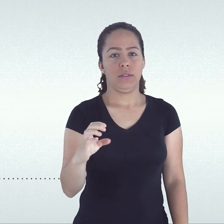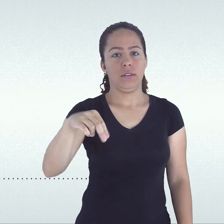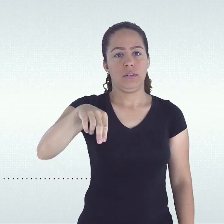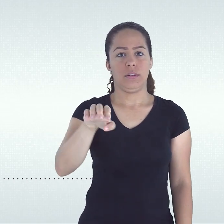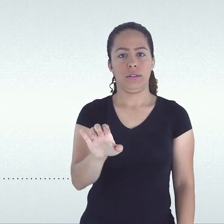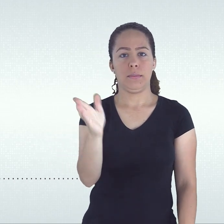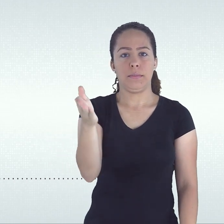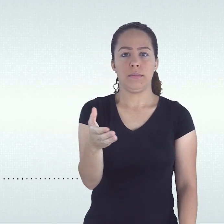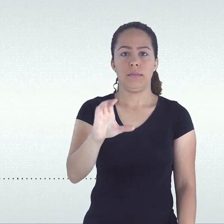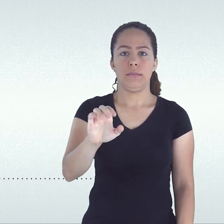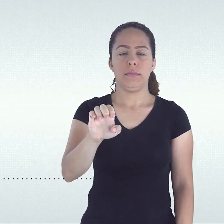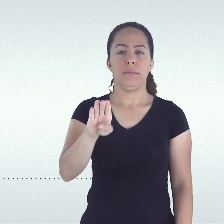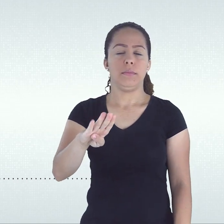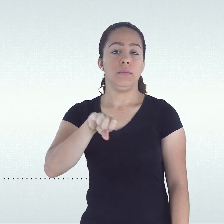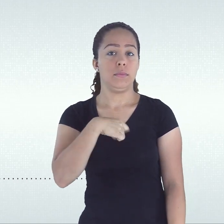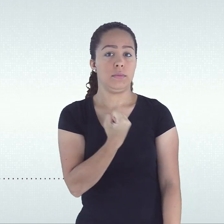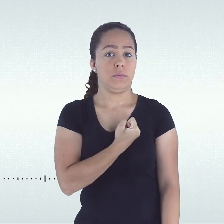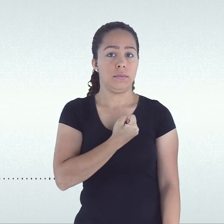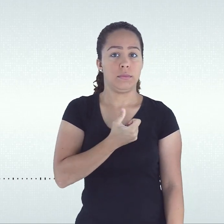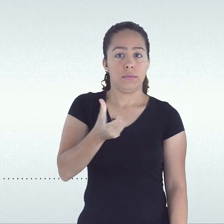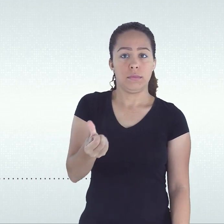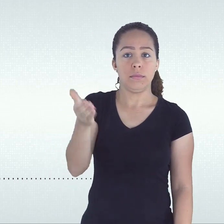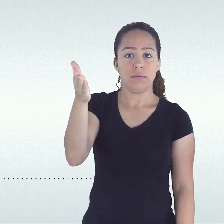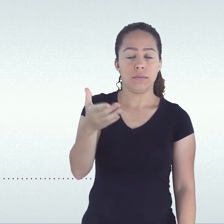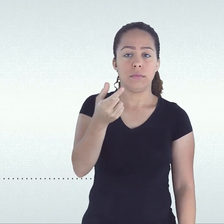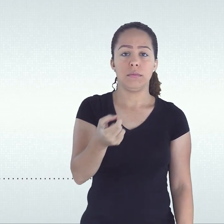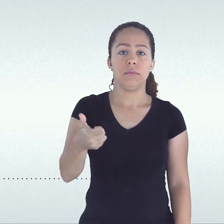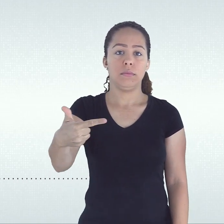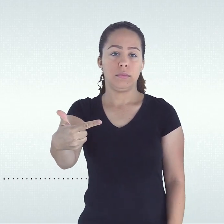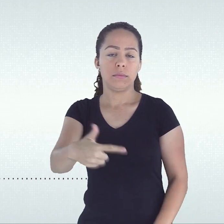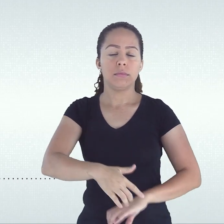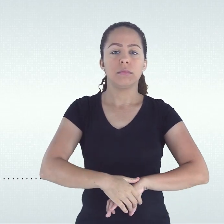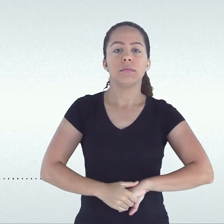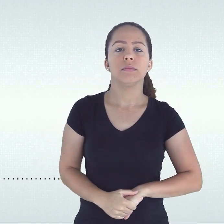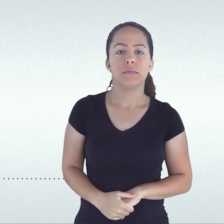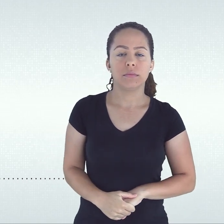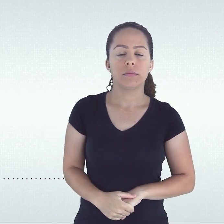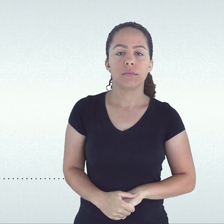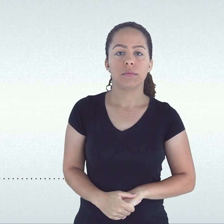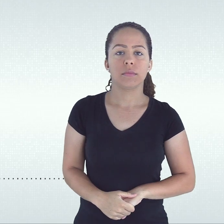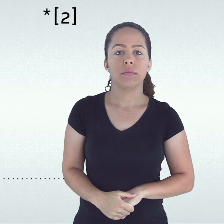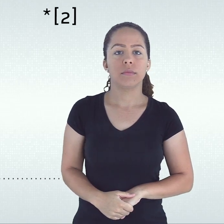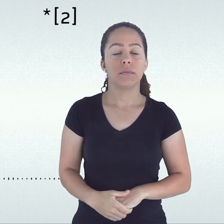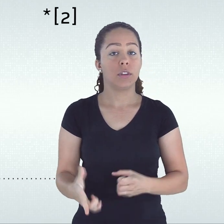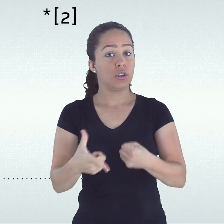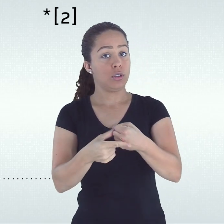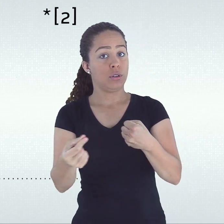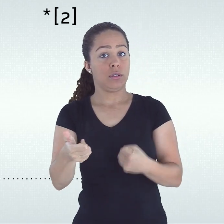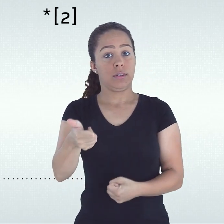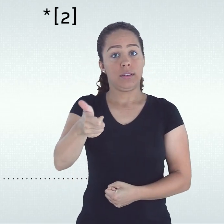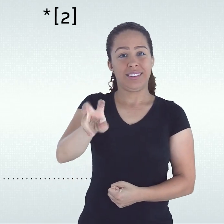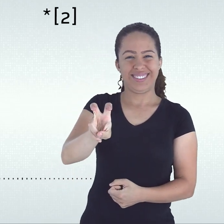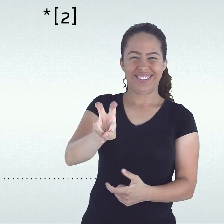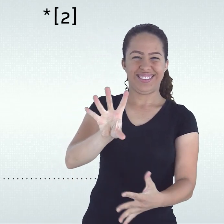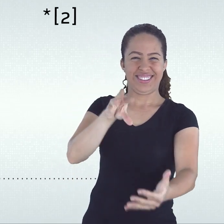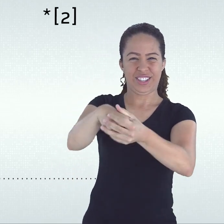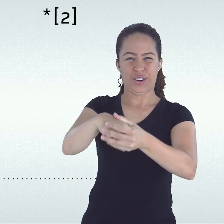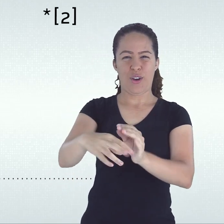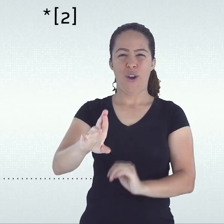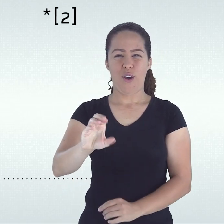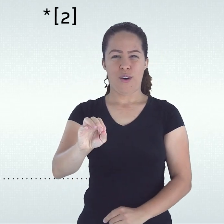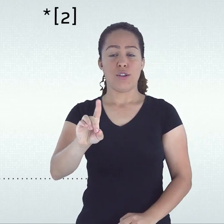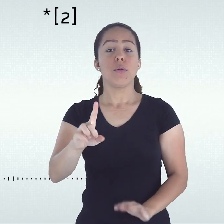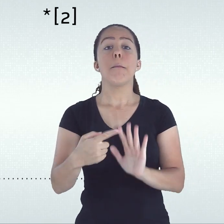-SEB nº 6-2012. O artigo 15º do ROD afirma